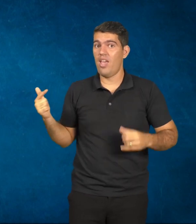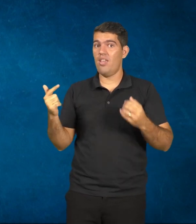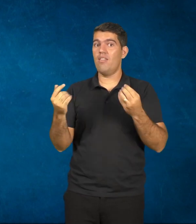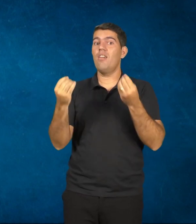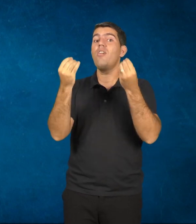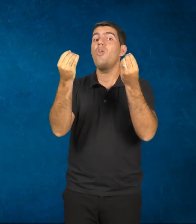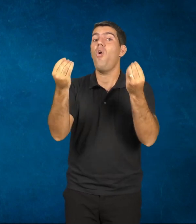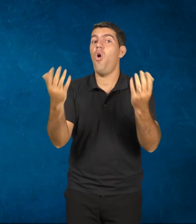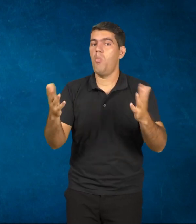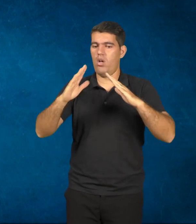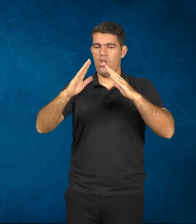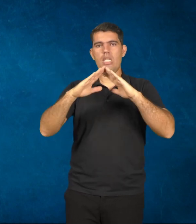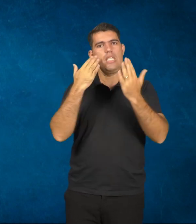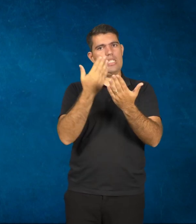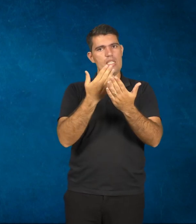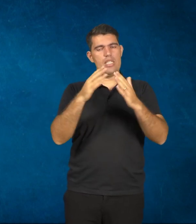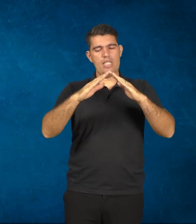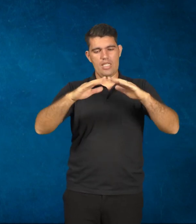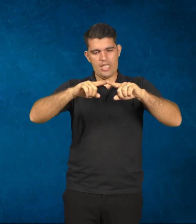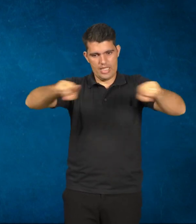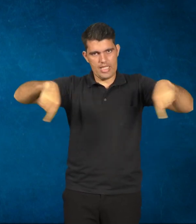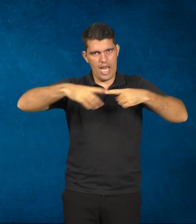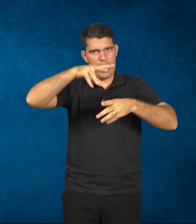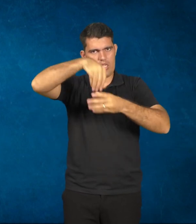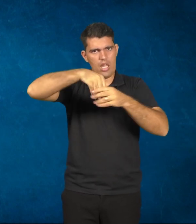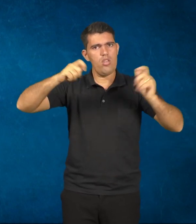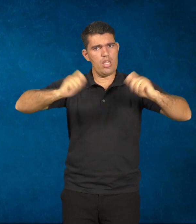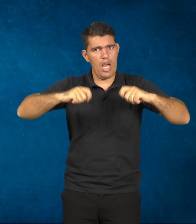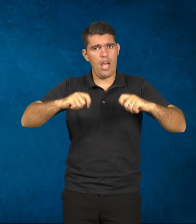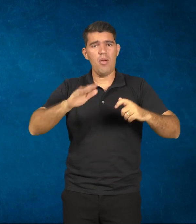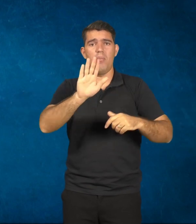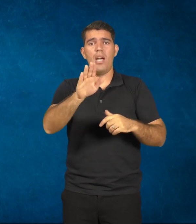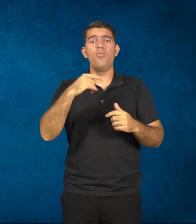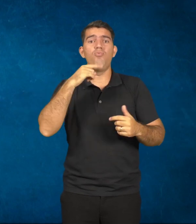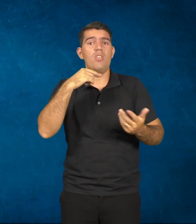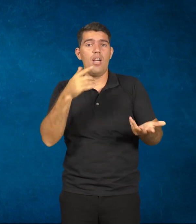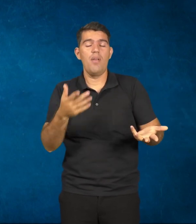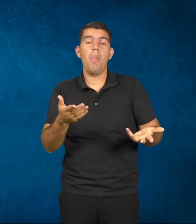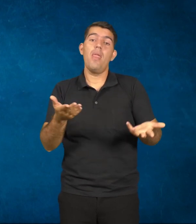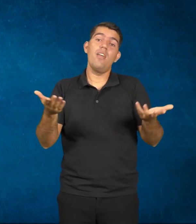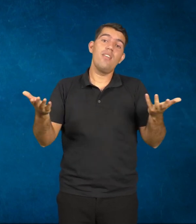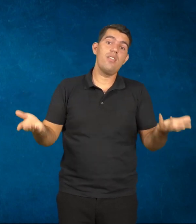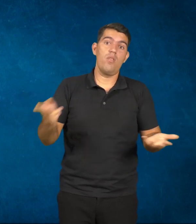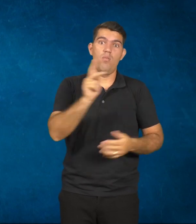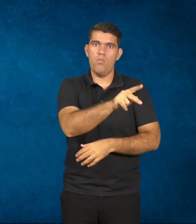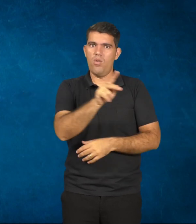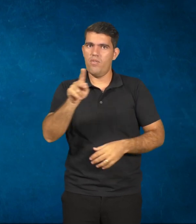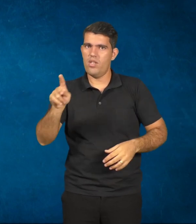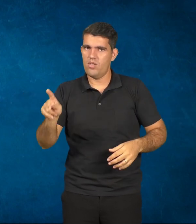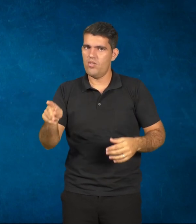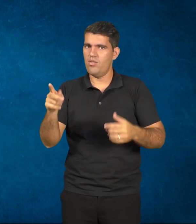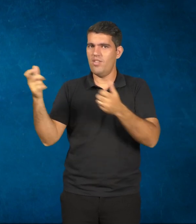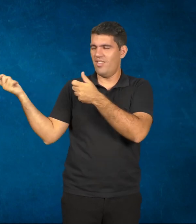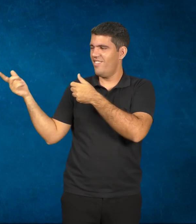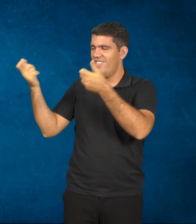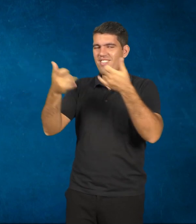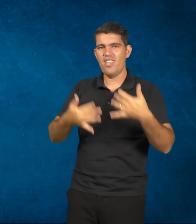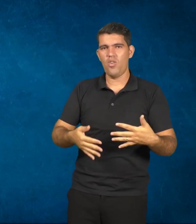ela ensinou dentro de sala de aula, mas ela diz uma outra questão que é importante também de aprender a atenção dos alunos. Você percebe que